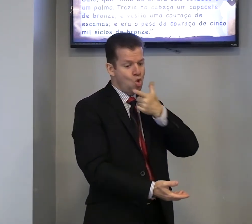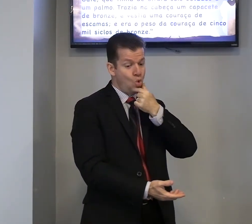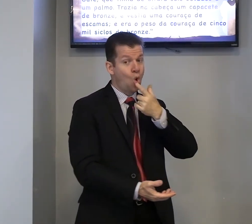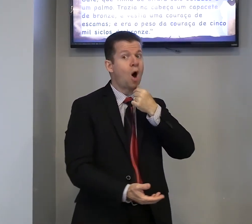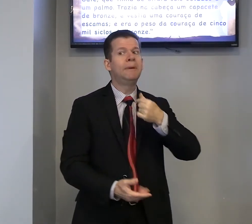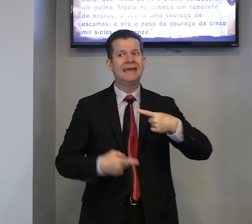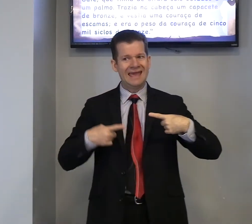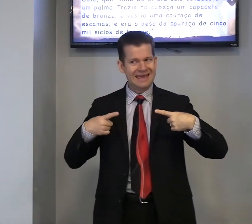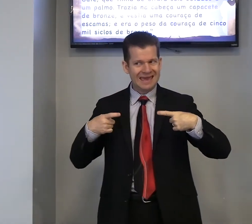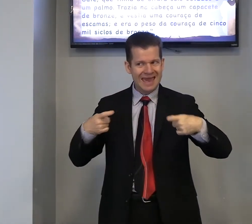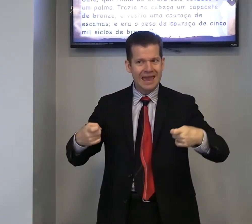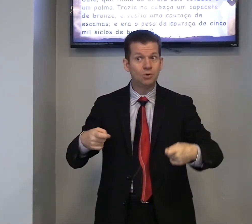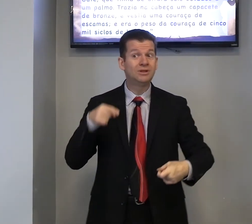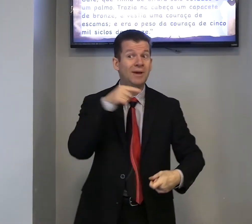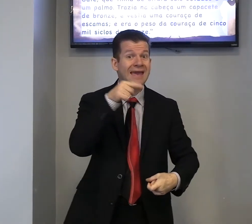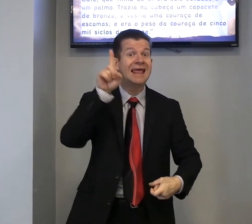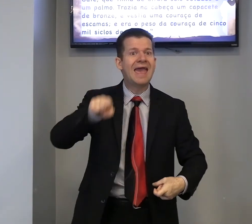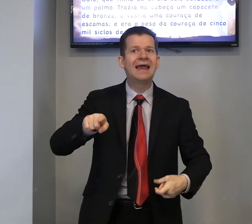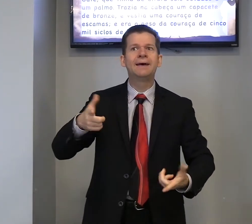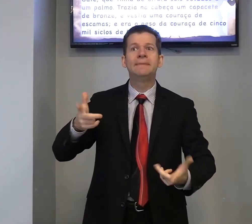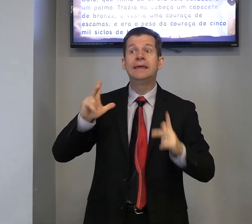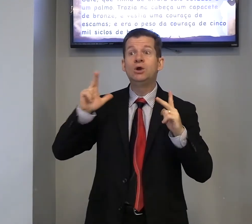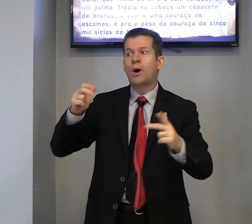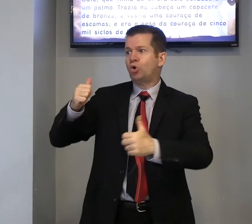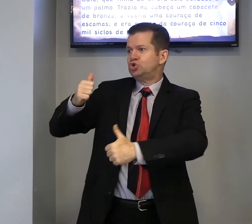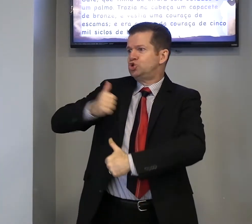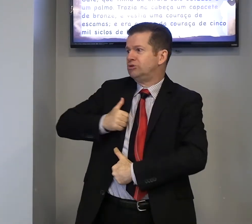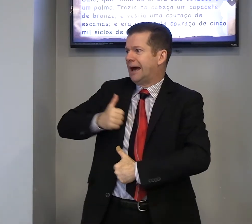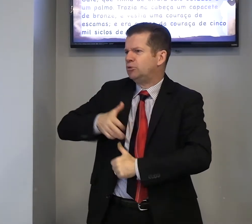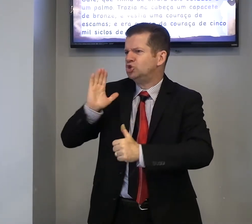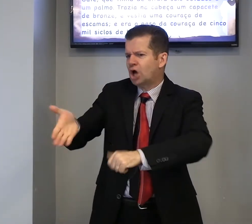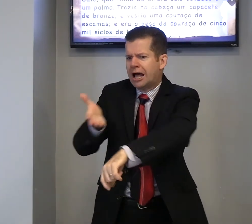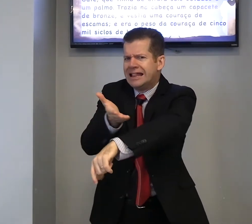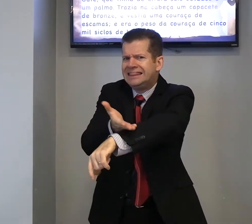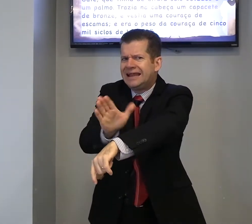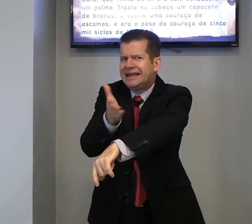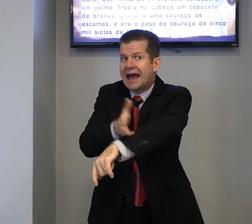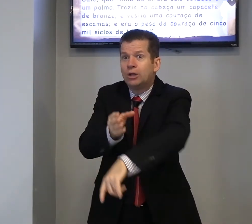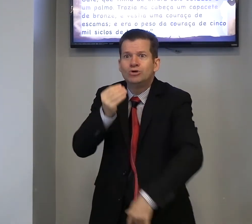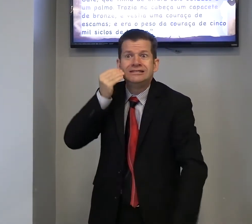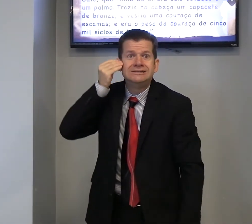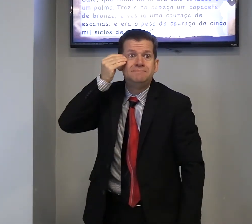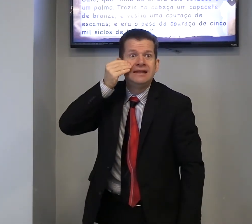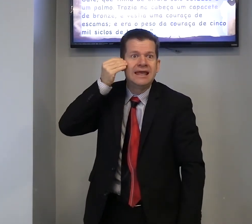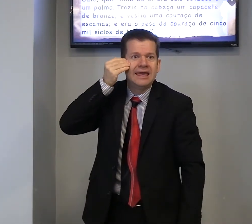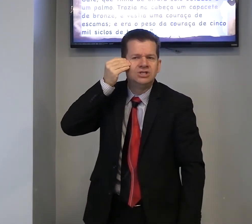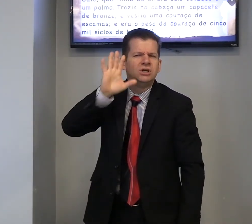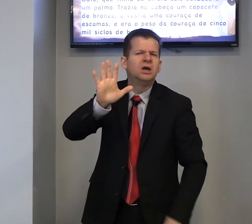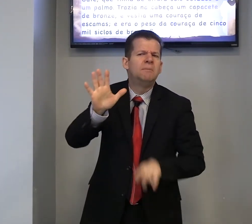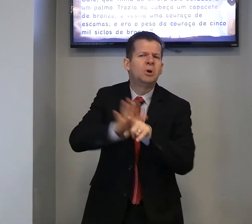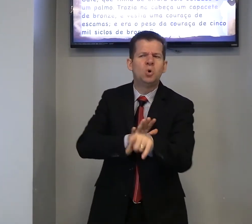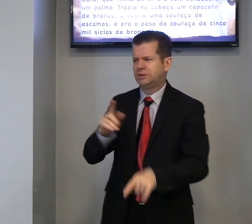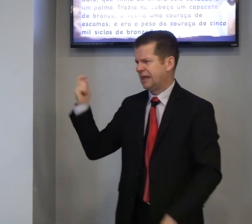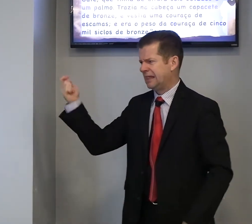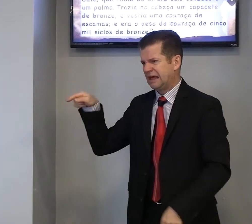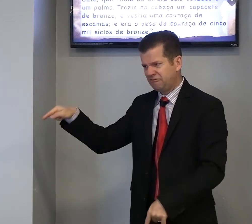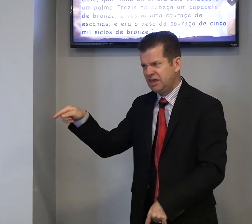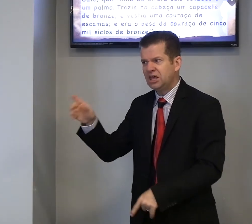um homem, guerreiro, então, ele era, igual, soldado, já treinado, experiente, pergunta, Davi,